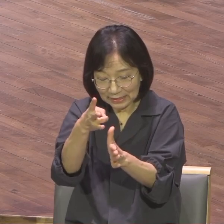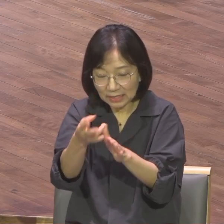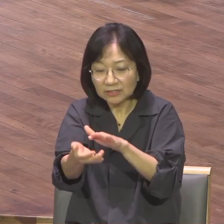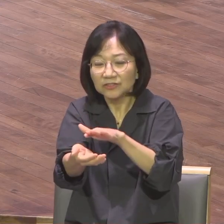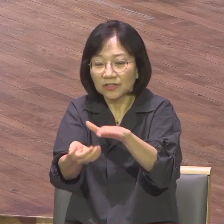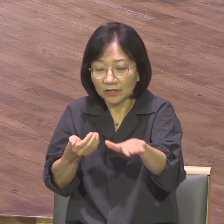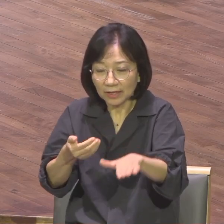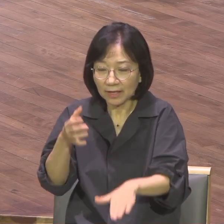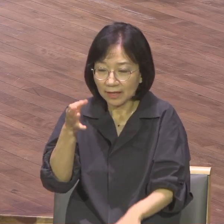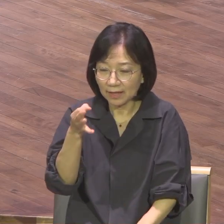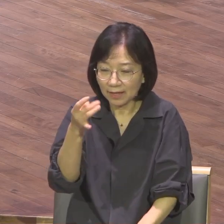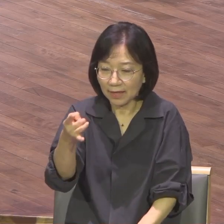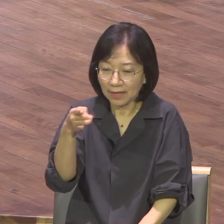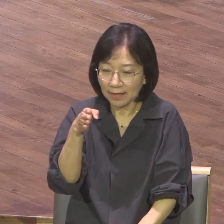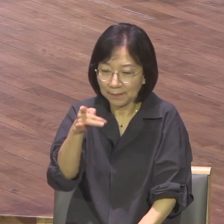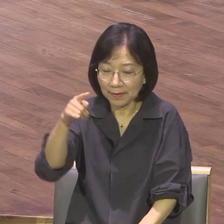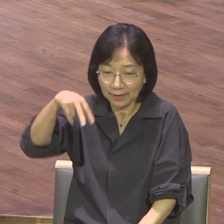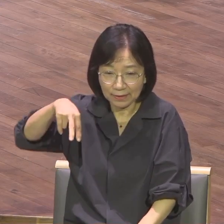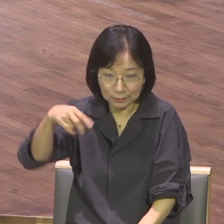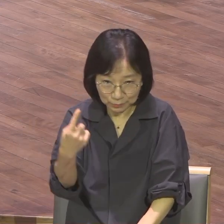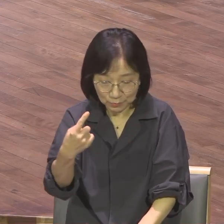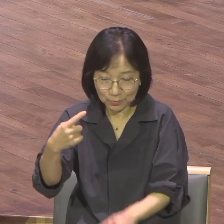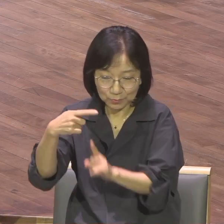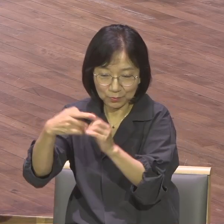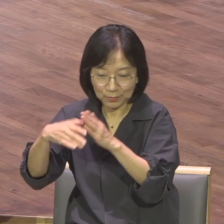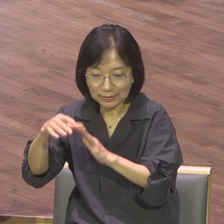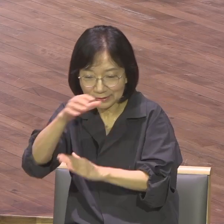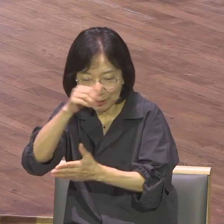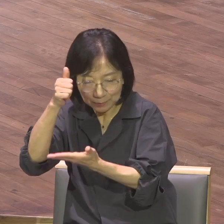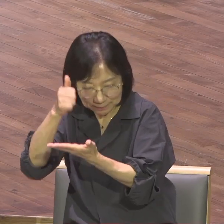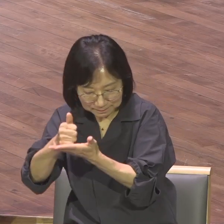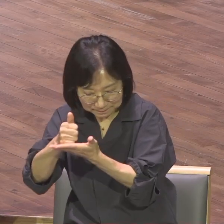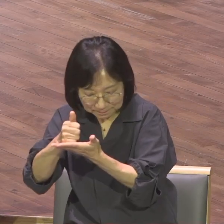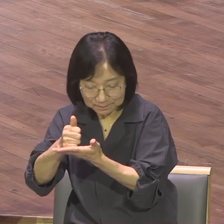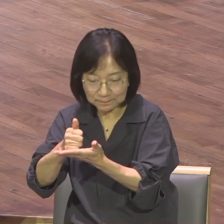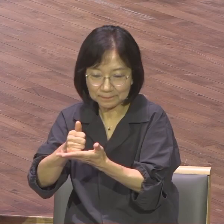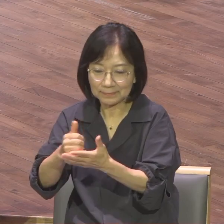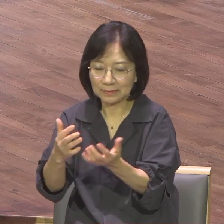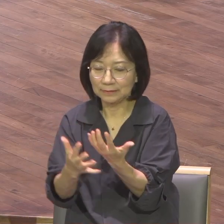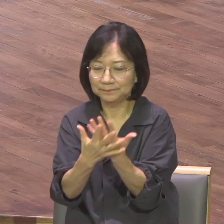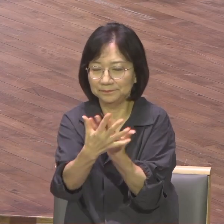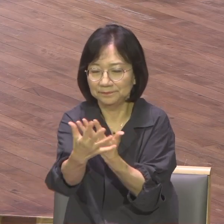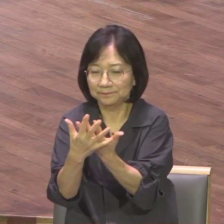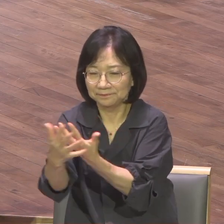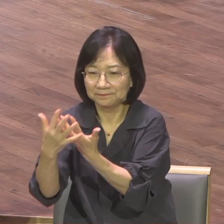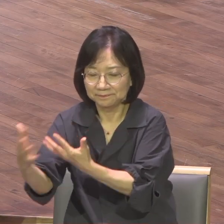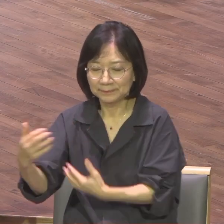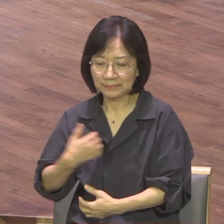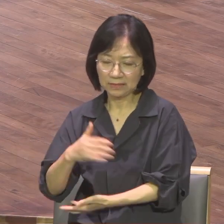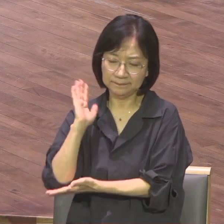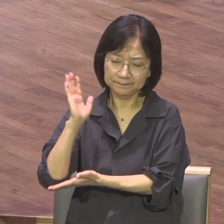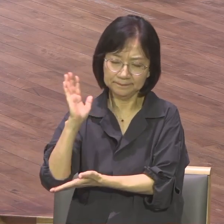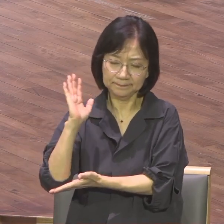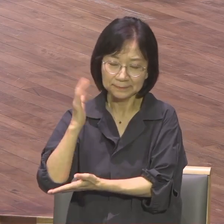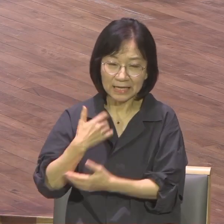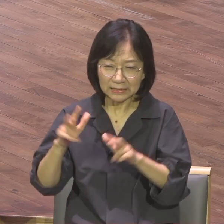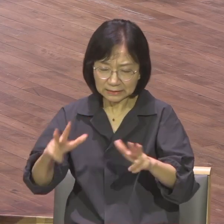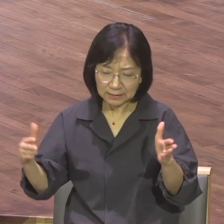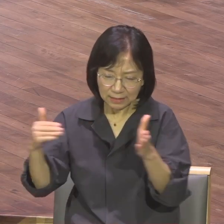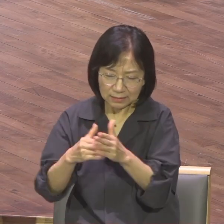장로들과 중요한 제자들 앞에서 지금까지 달려온 복음의 길과 앞으로 걸어가야 할